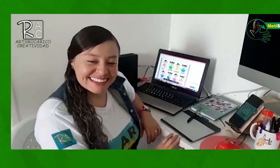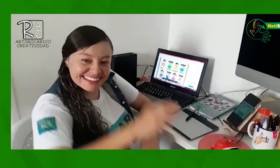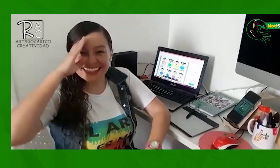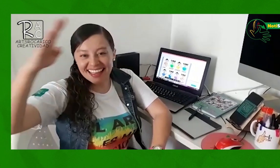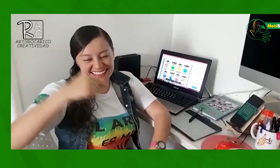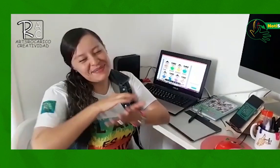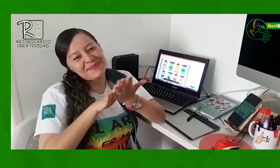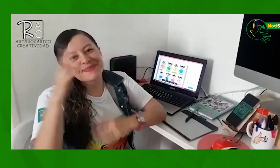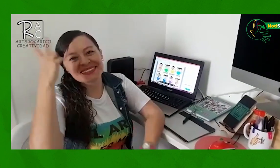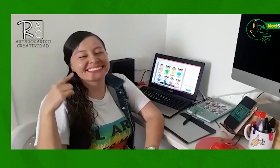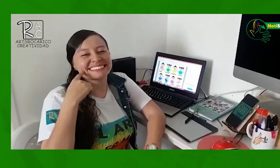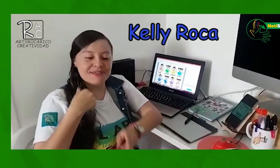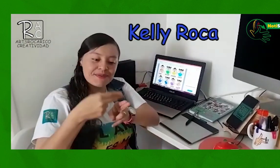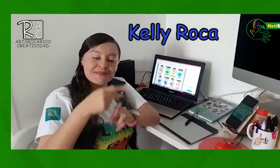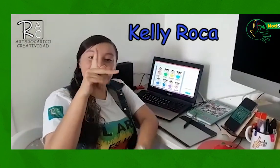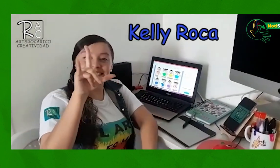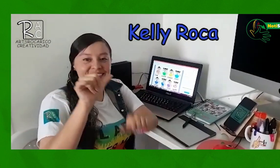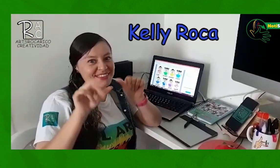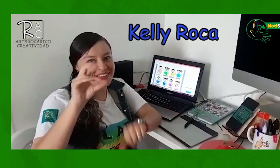Hola, mi seña es esta y me llamo Kelly Roca